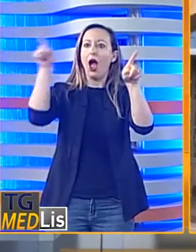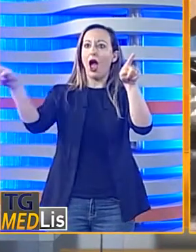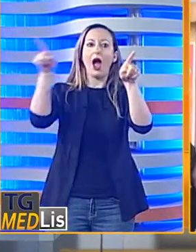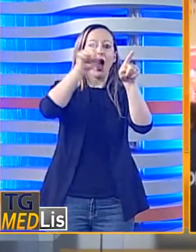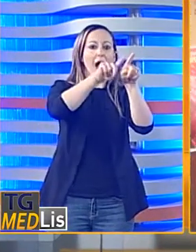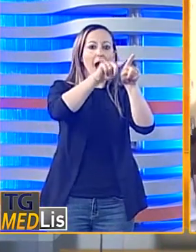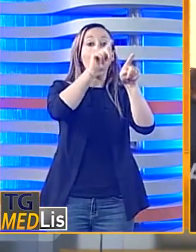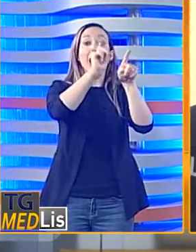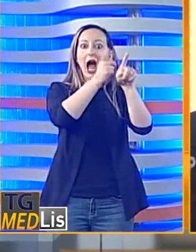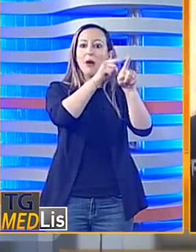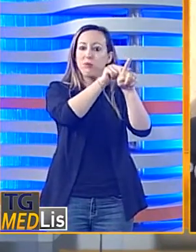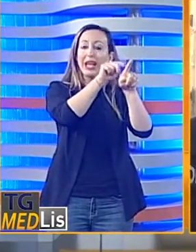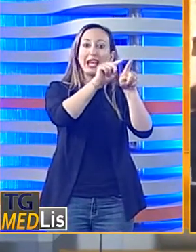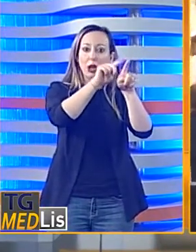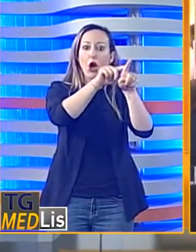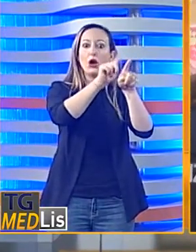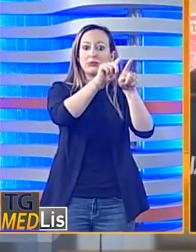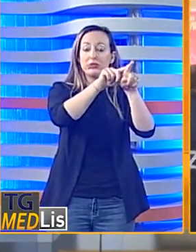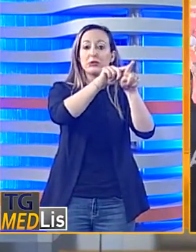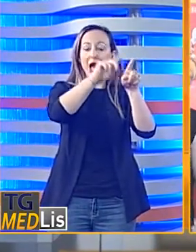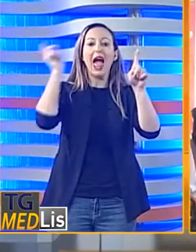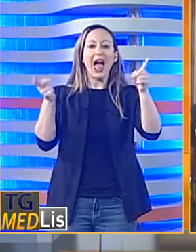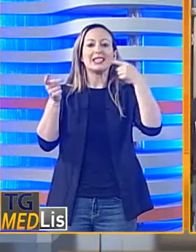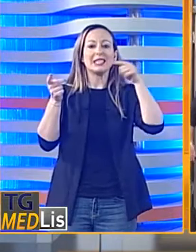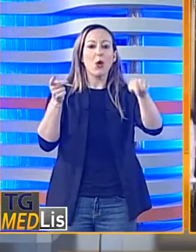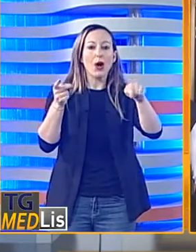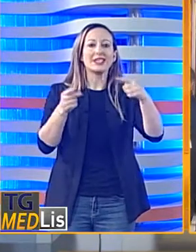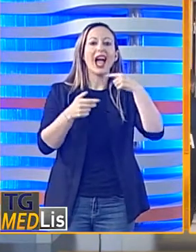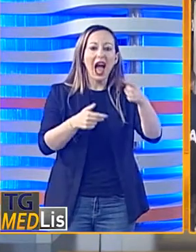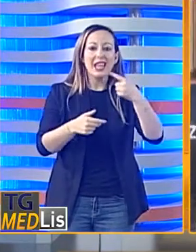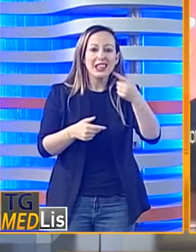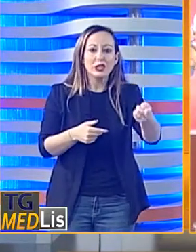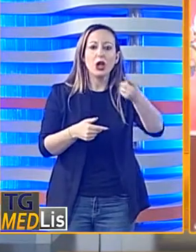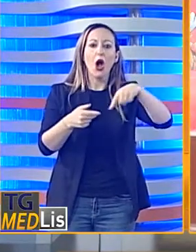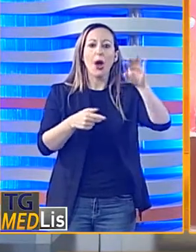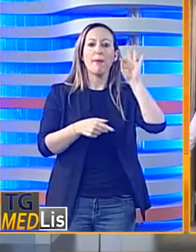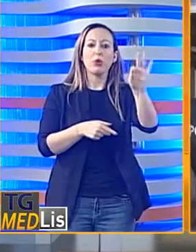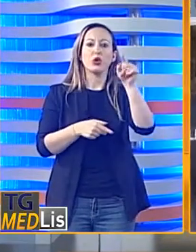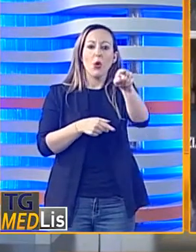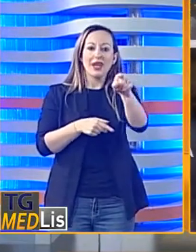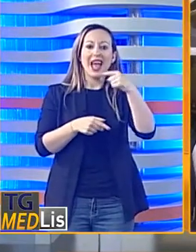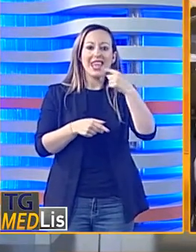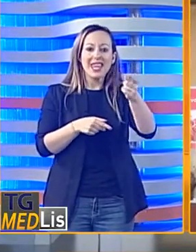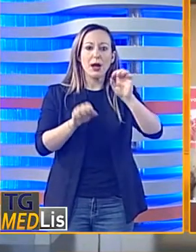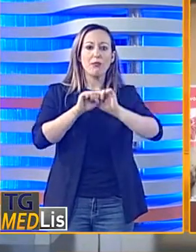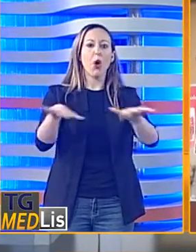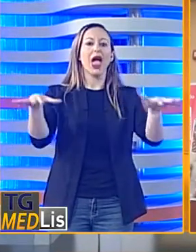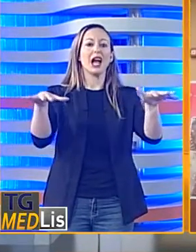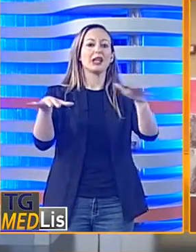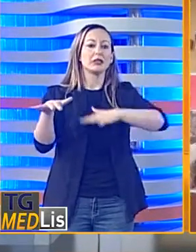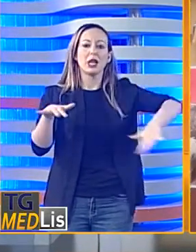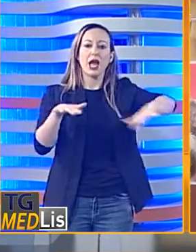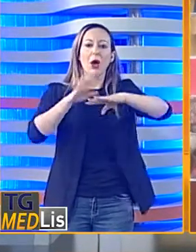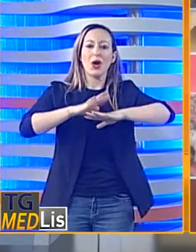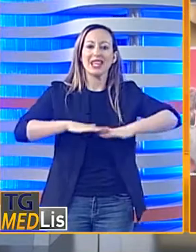commerciale era stata già confiscata nel 2004 ma all'epoca aveva proprietari differenti.